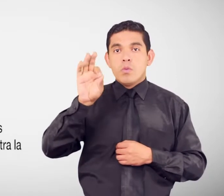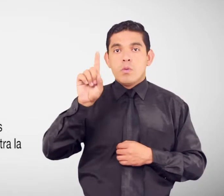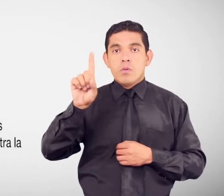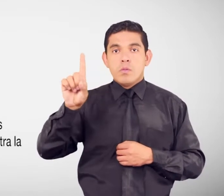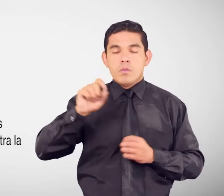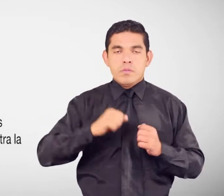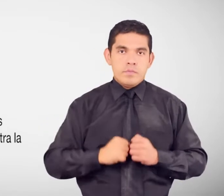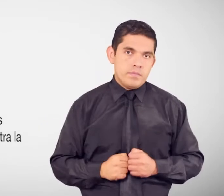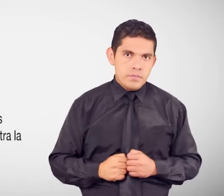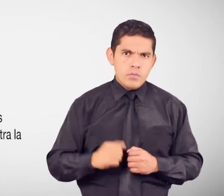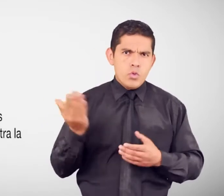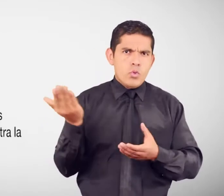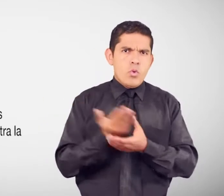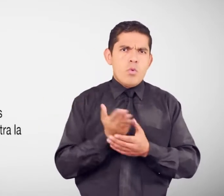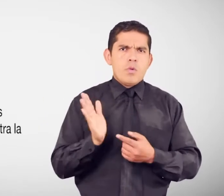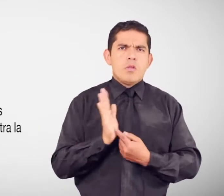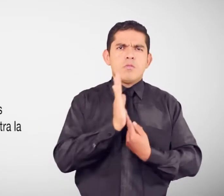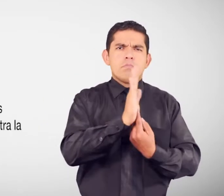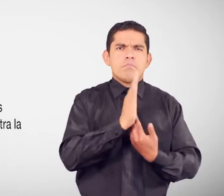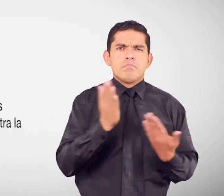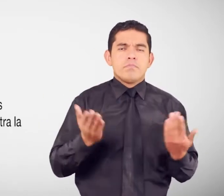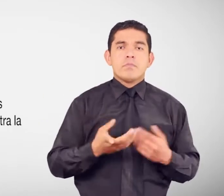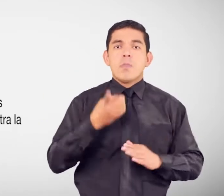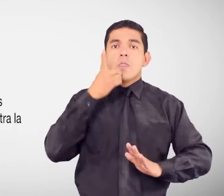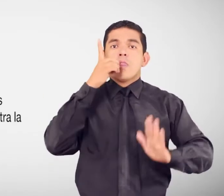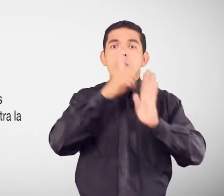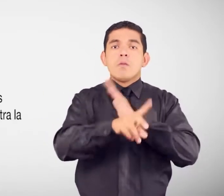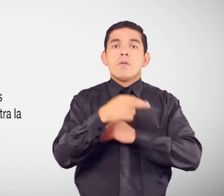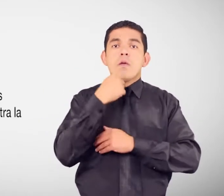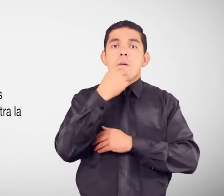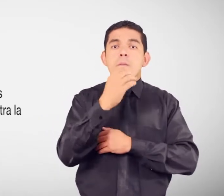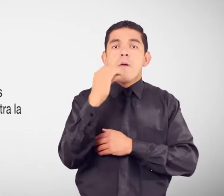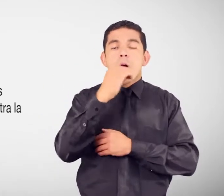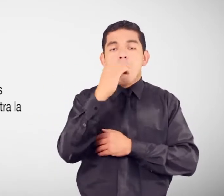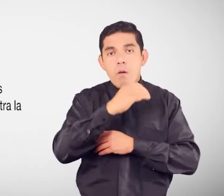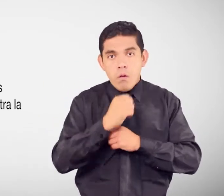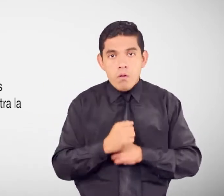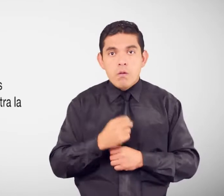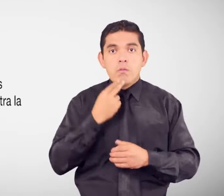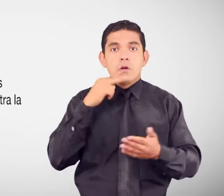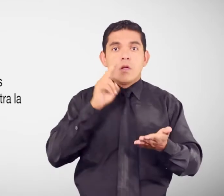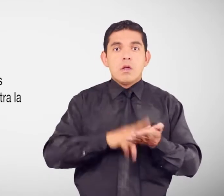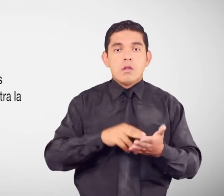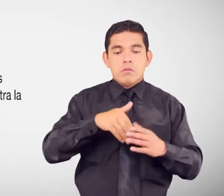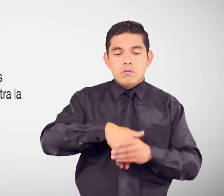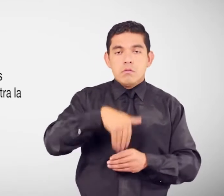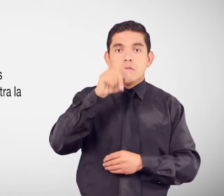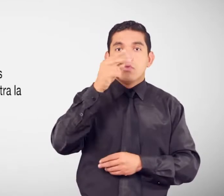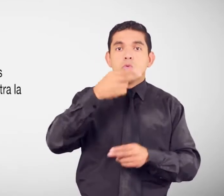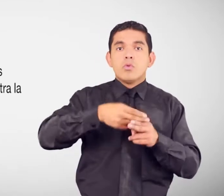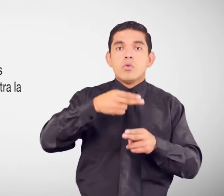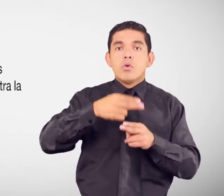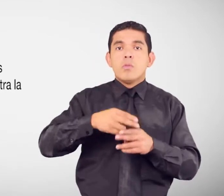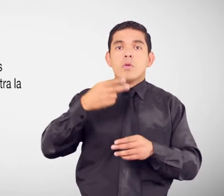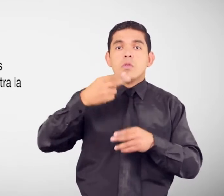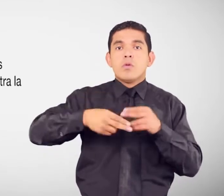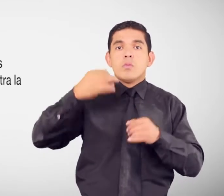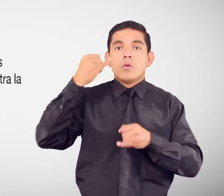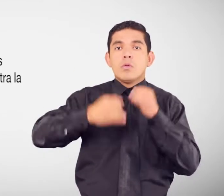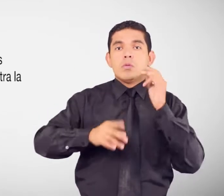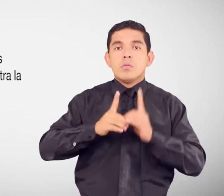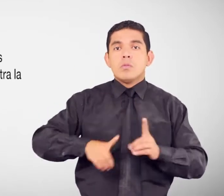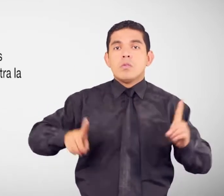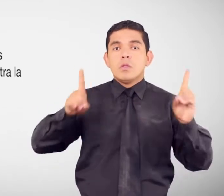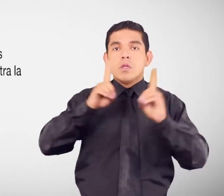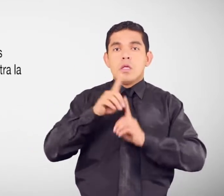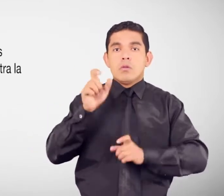Denuncia verbal O por escrito Que indique Tus nombres Tus y apellidos Y los datos De la persona O institución Contra la